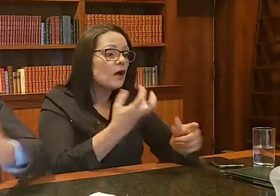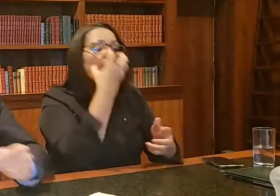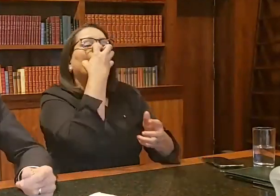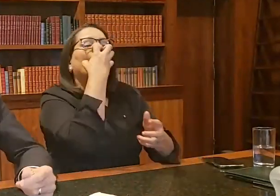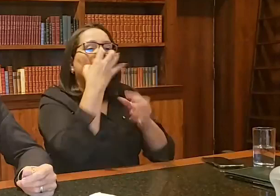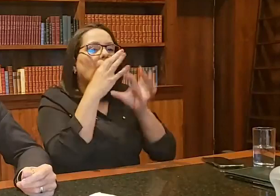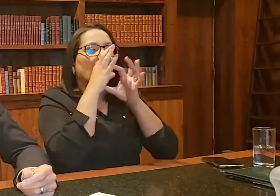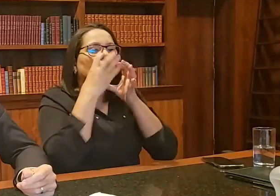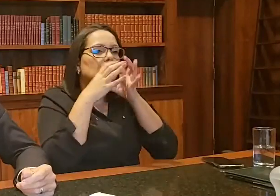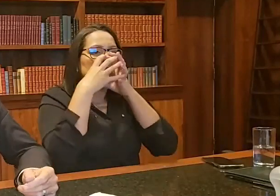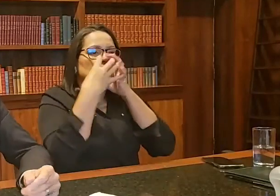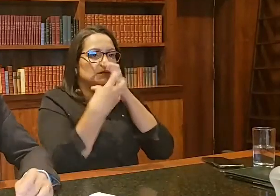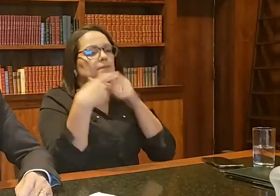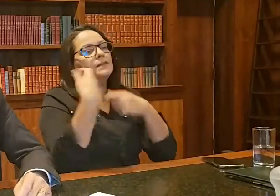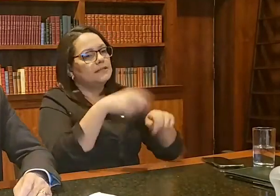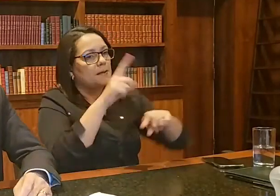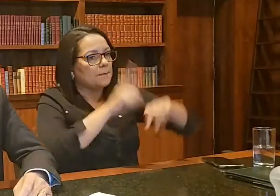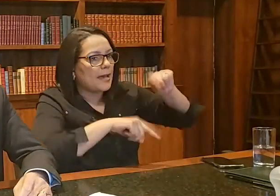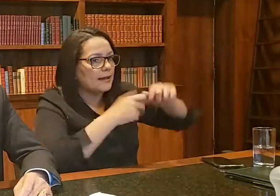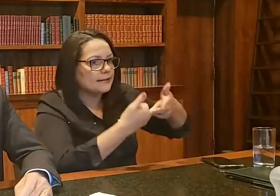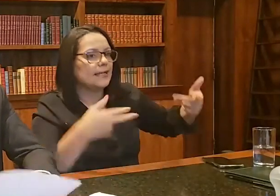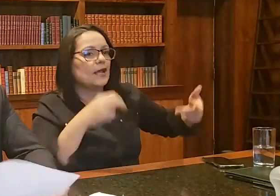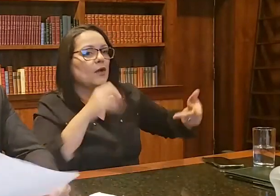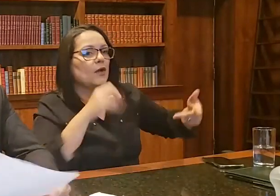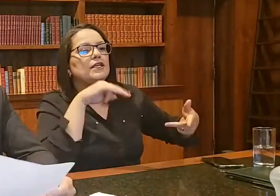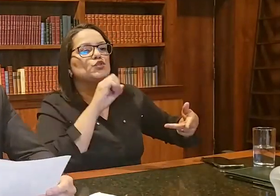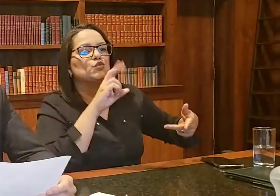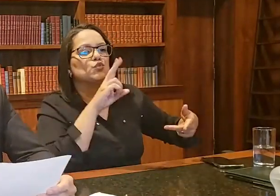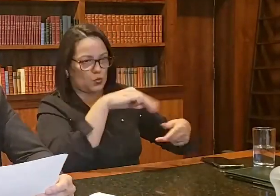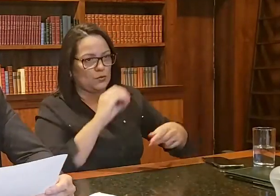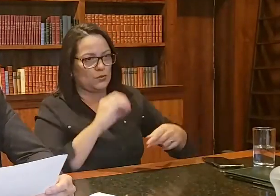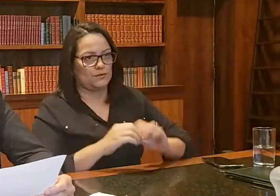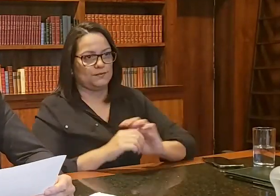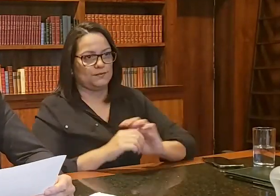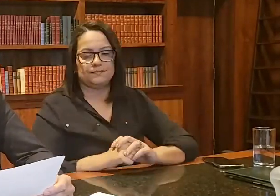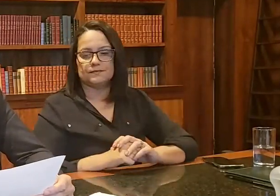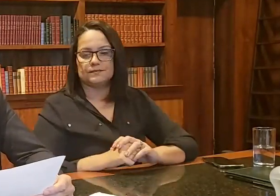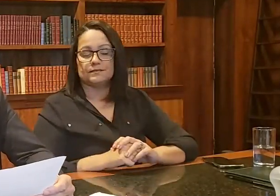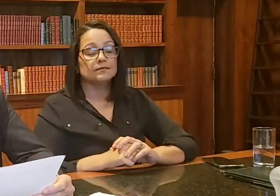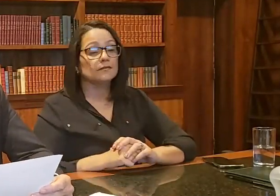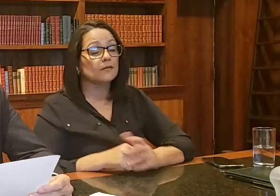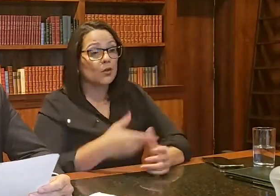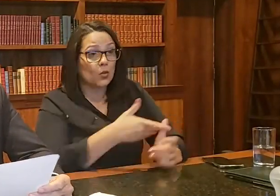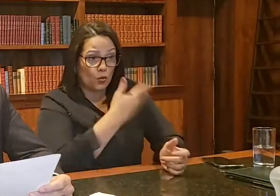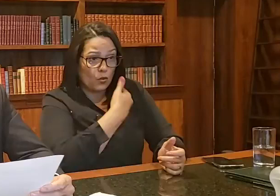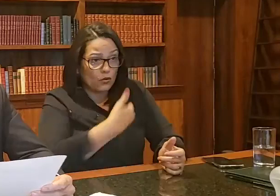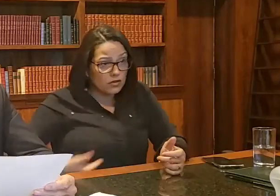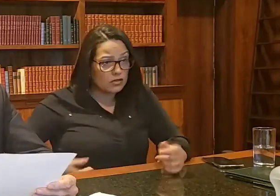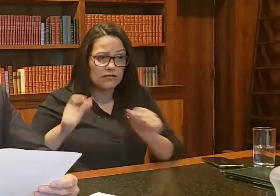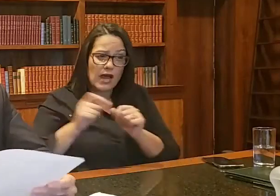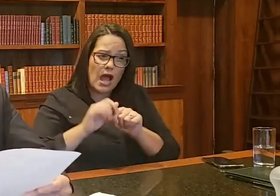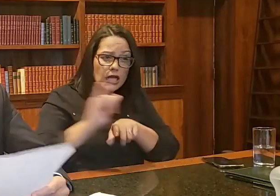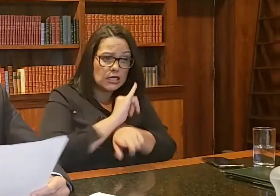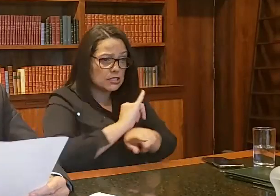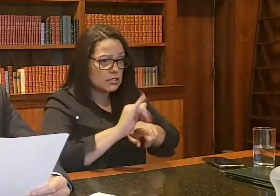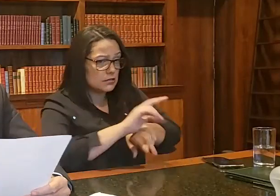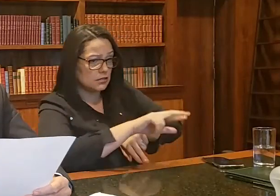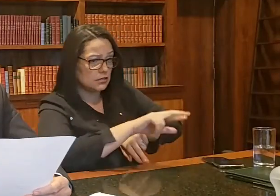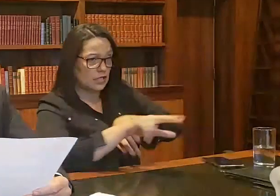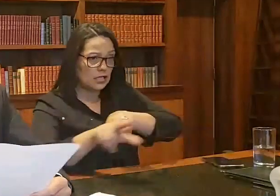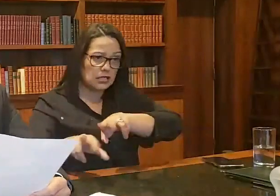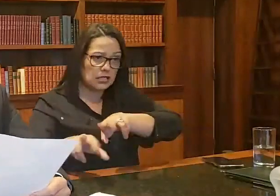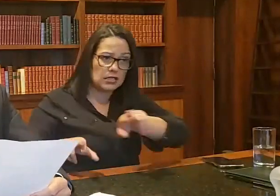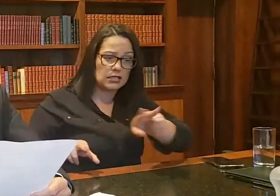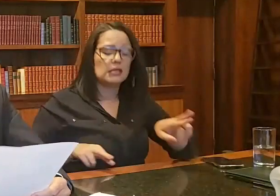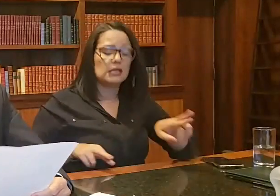com os insumos. O governo também coordena várias ações. As ações